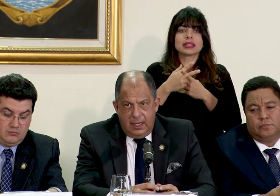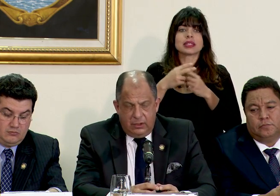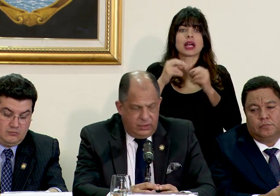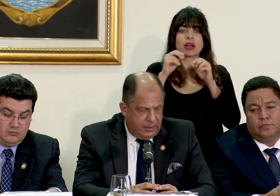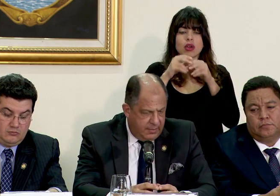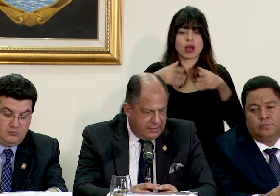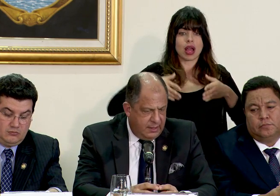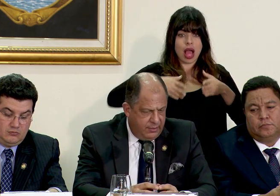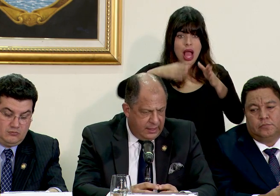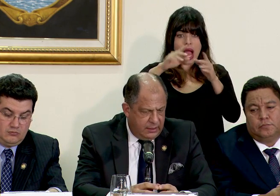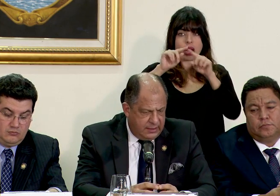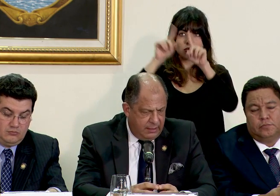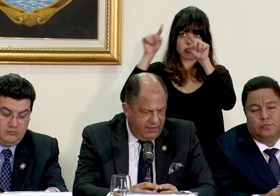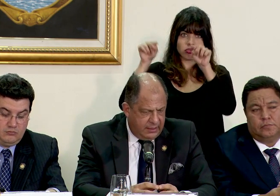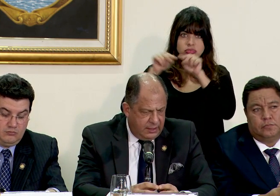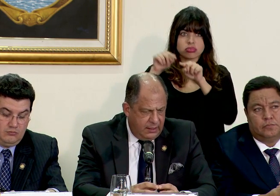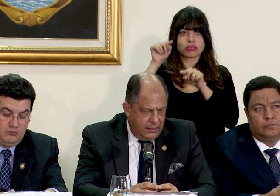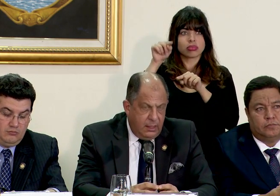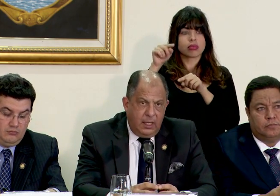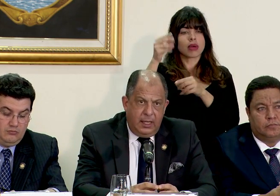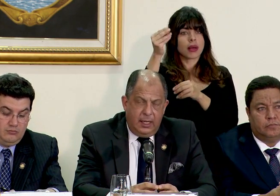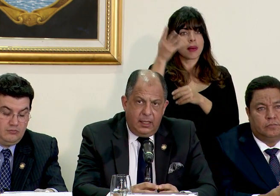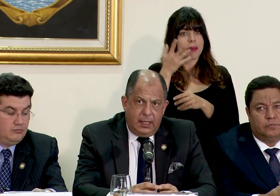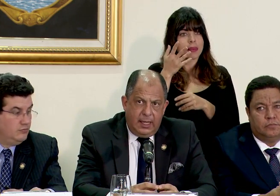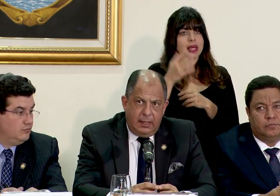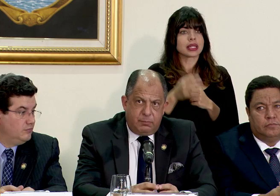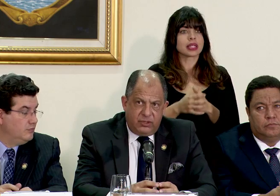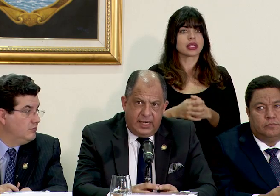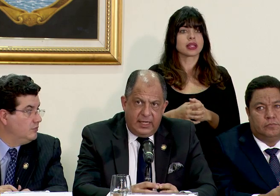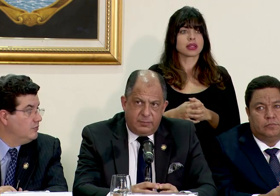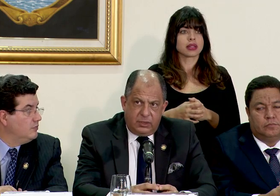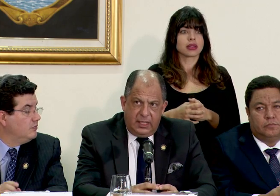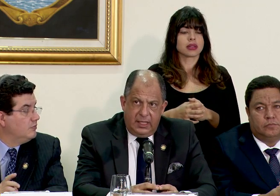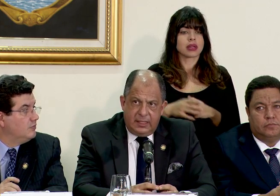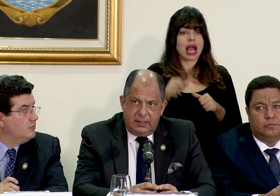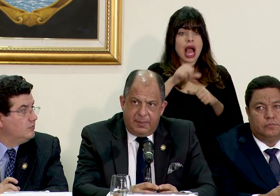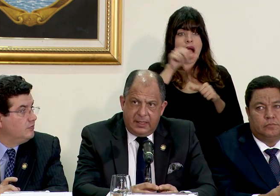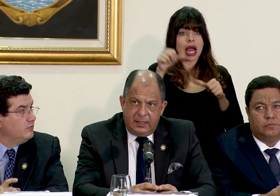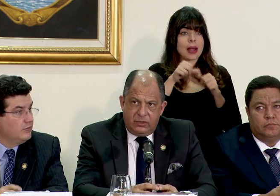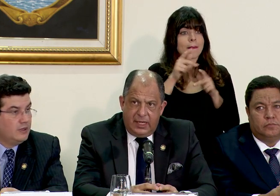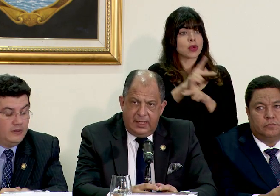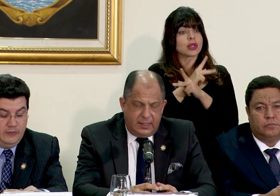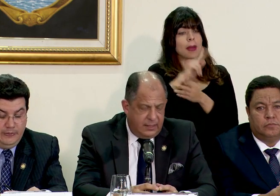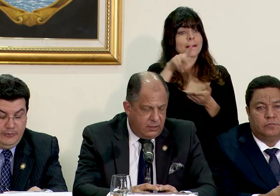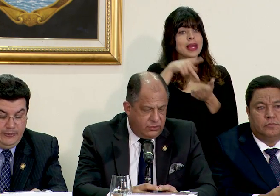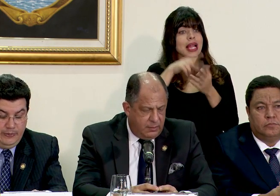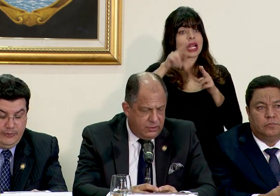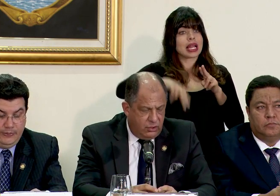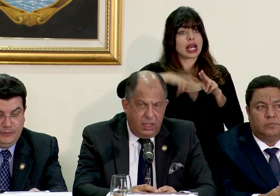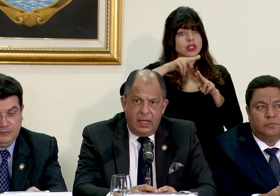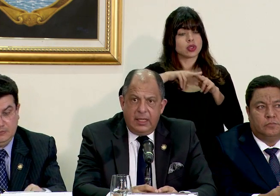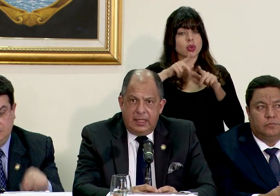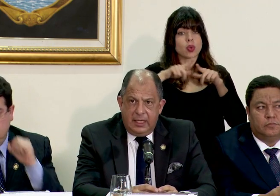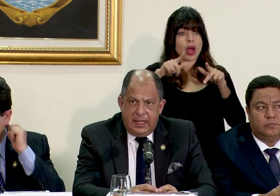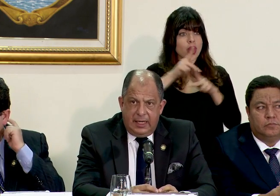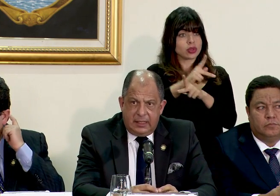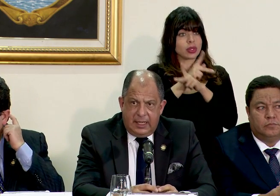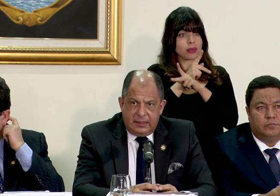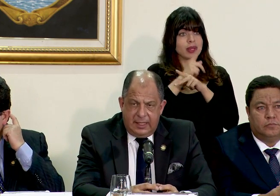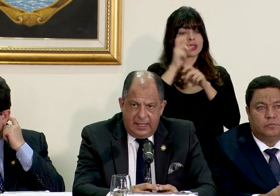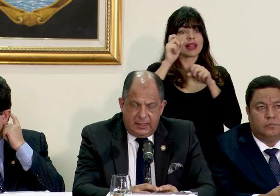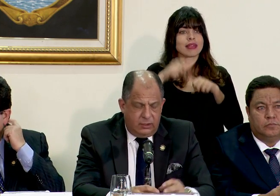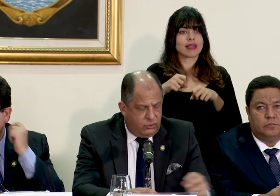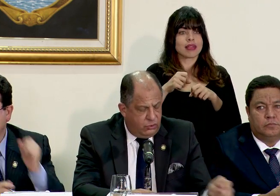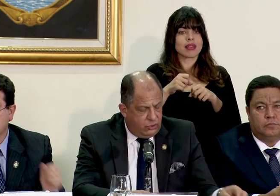vías en donde también se advierte que por ser áreas protegidas y parques nacionales áreas de conservación tienen que